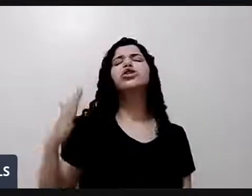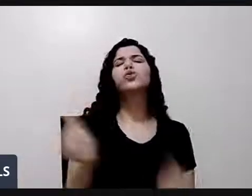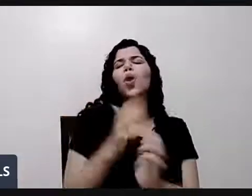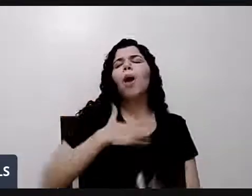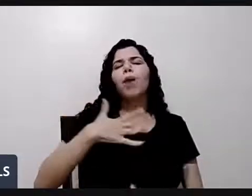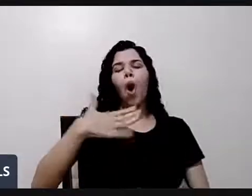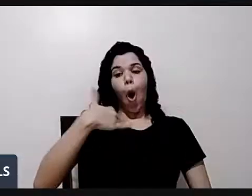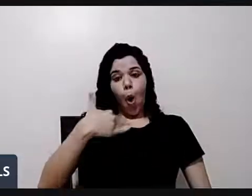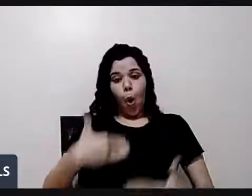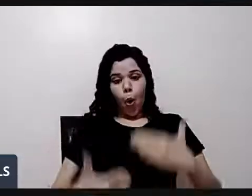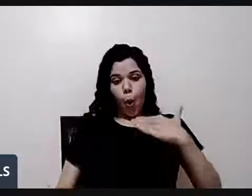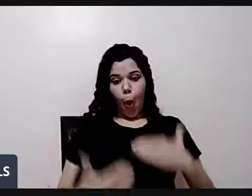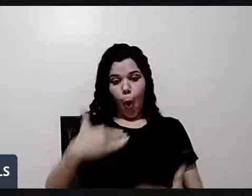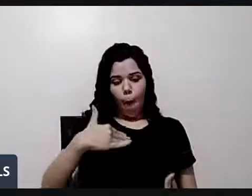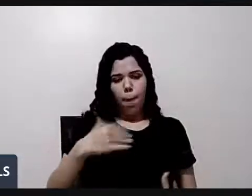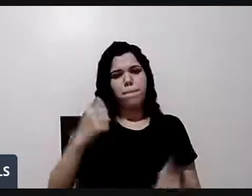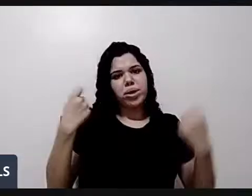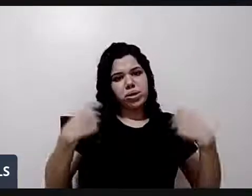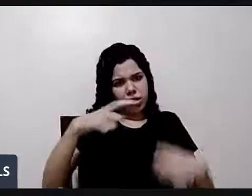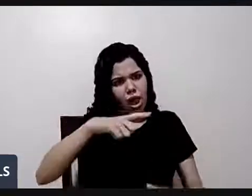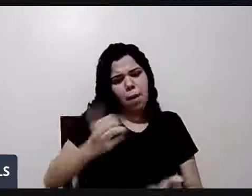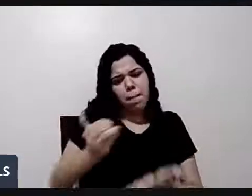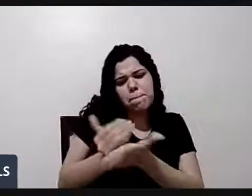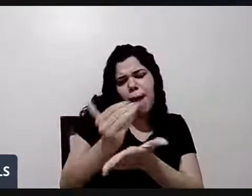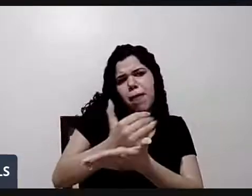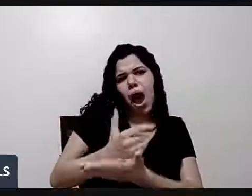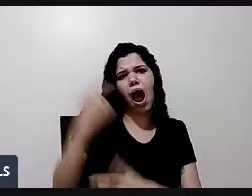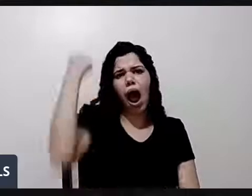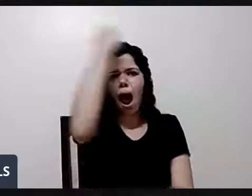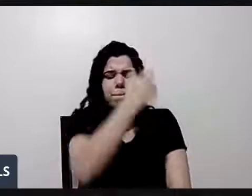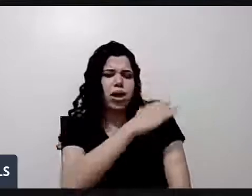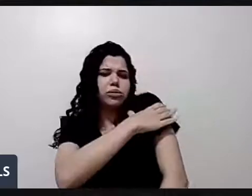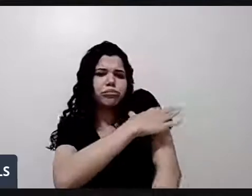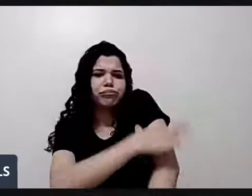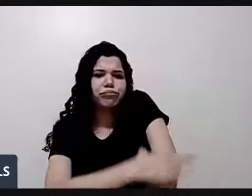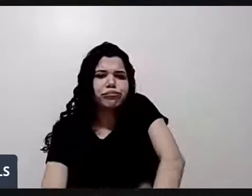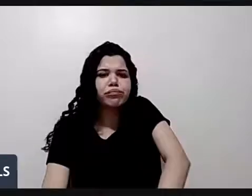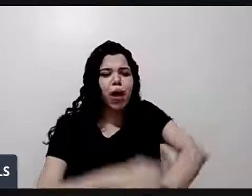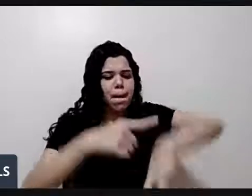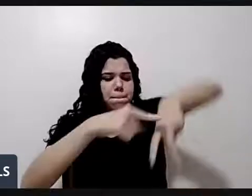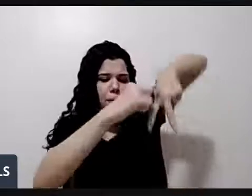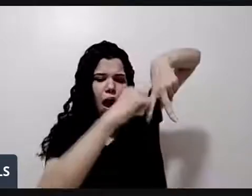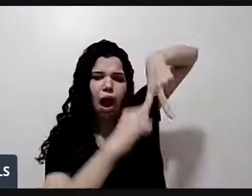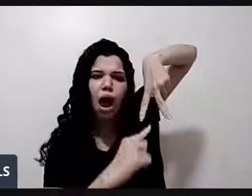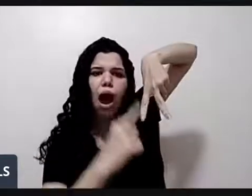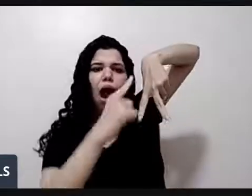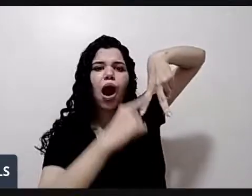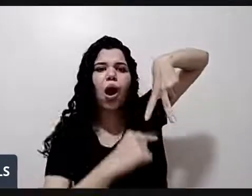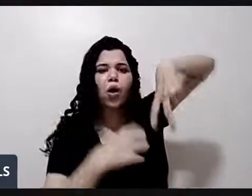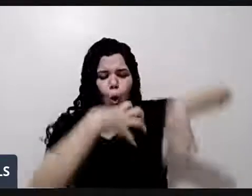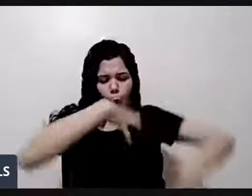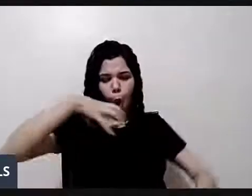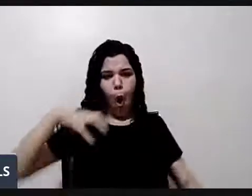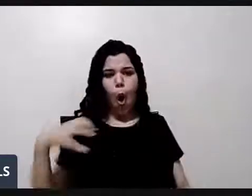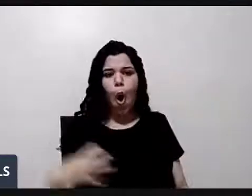formado de partes. A cabeça, braços, pernas, os órgãos. Cada